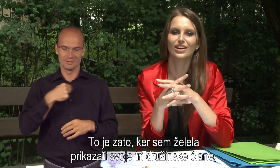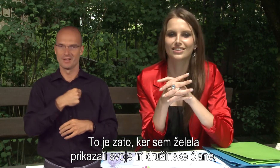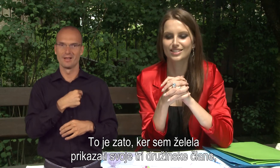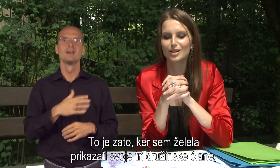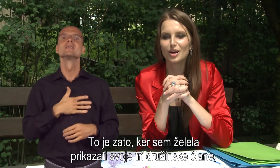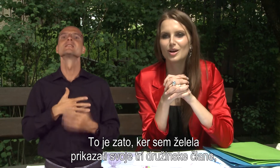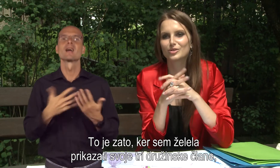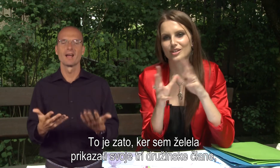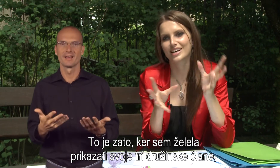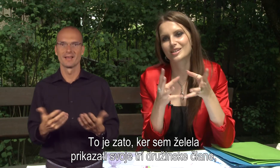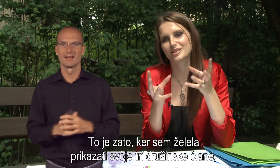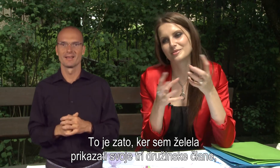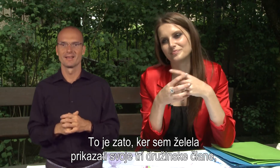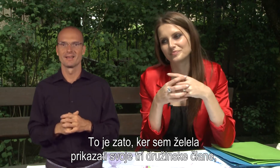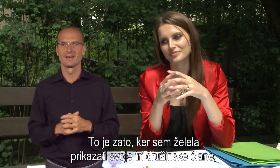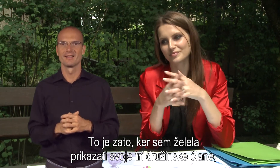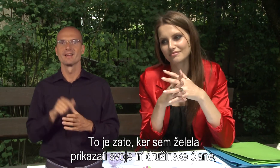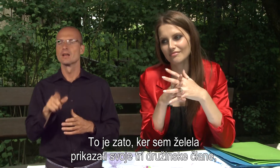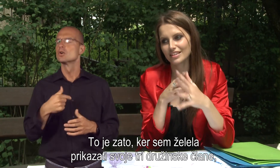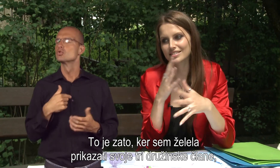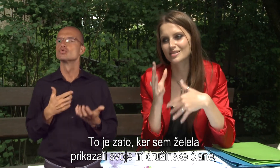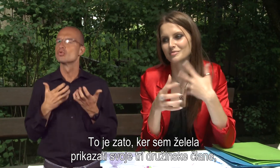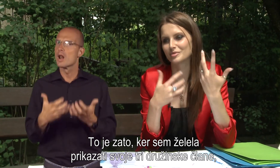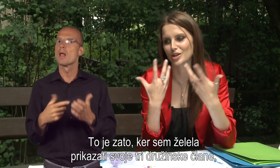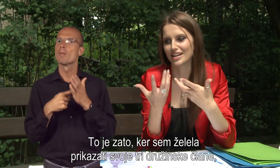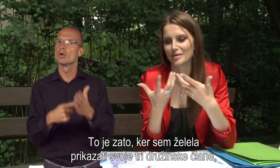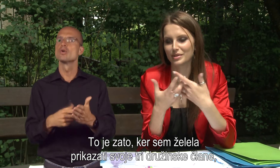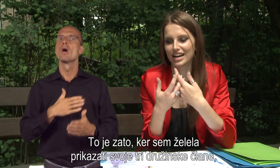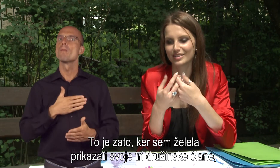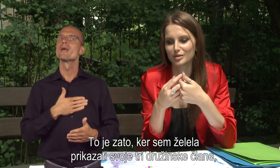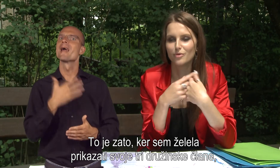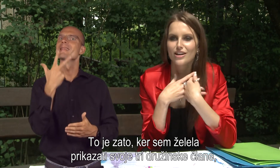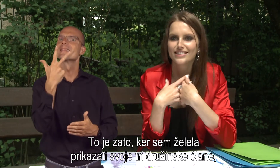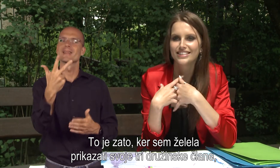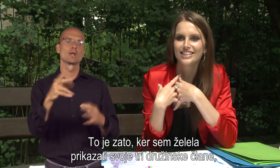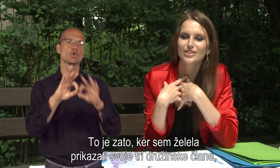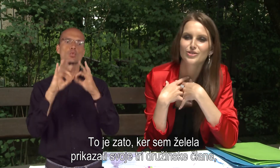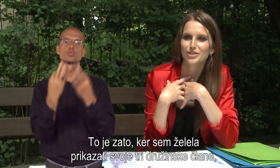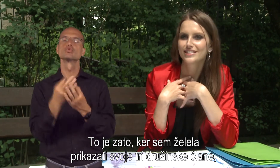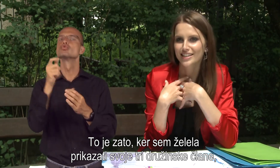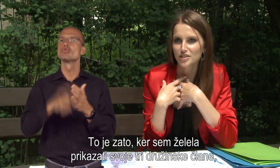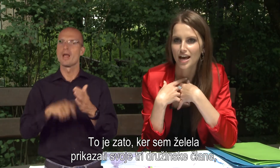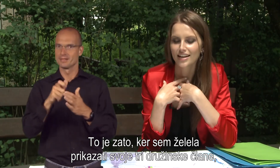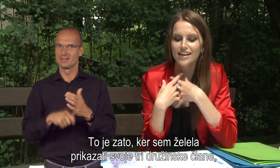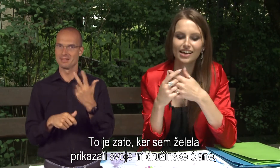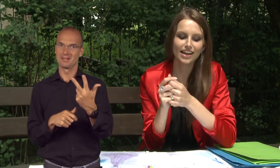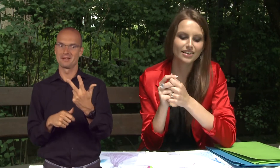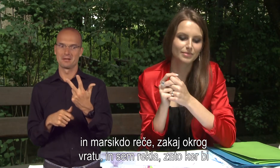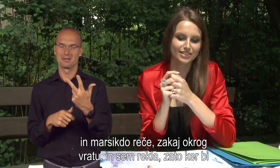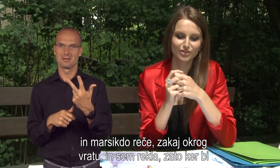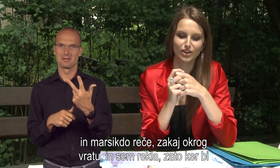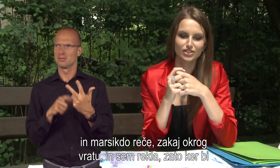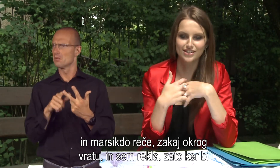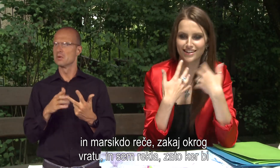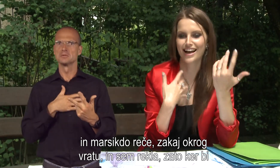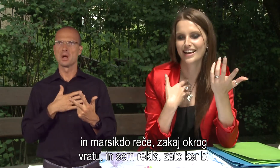zato, ker sem nekako želela prekazati moje tri družinske člane. In